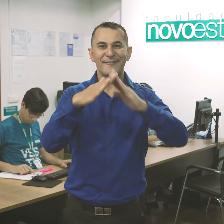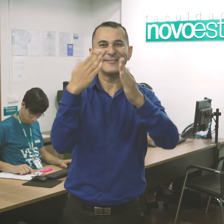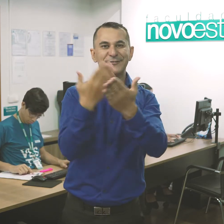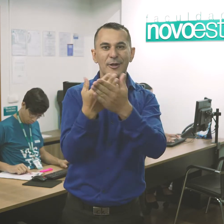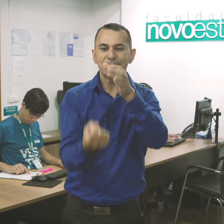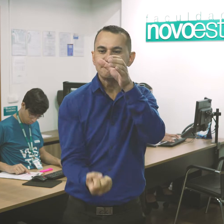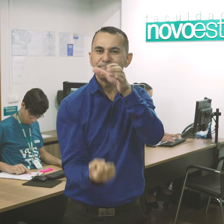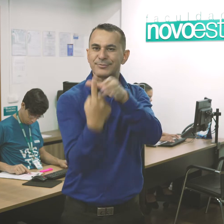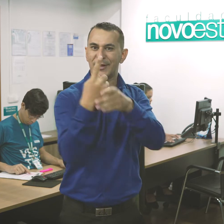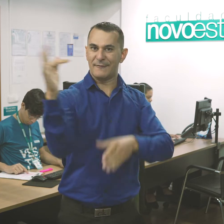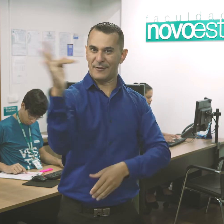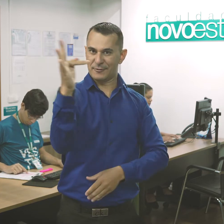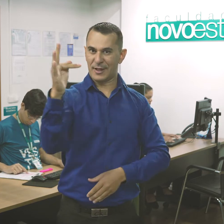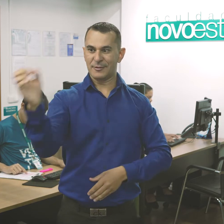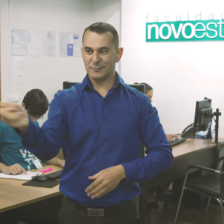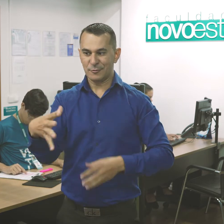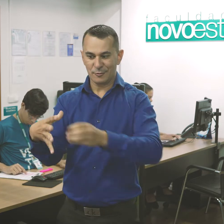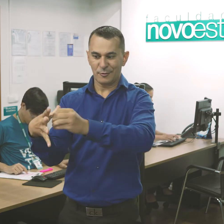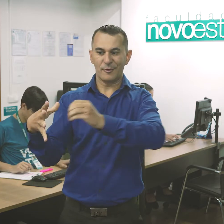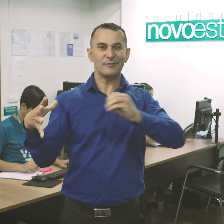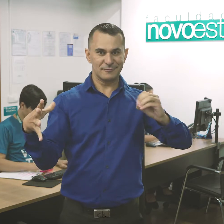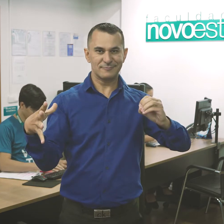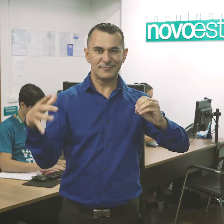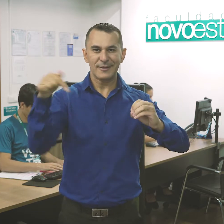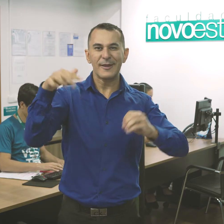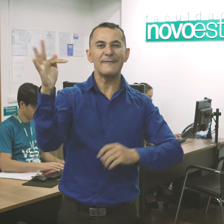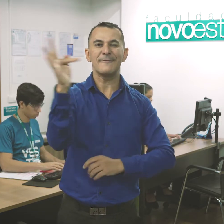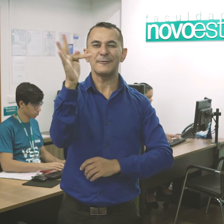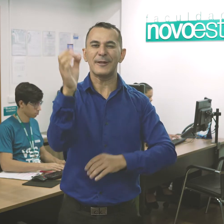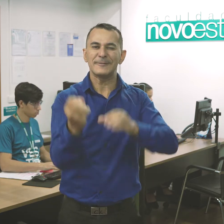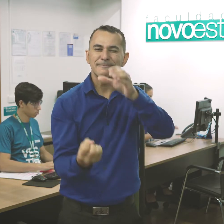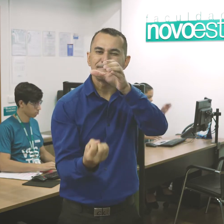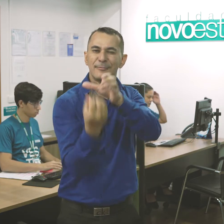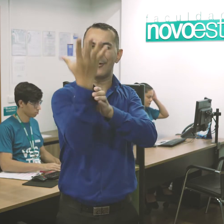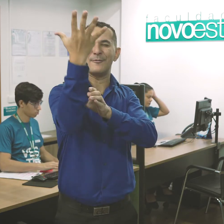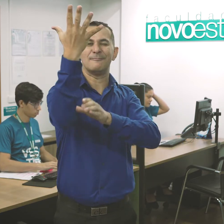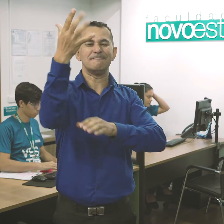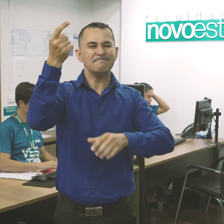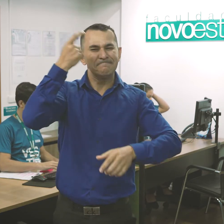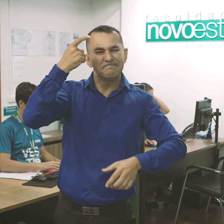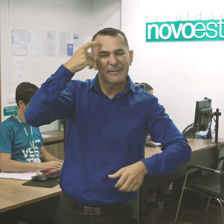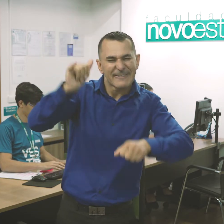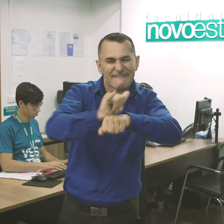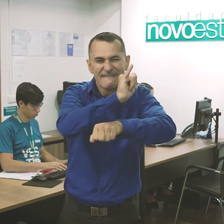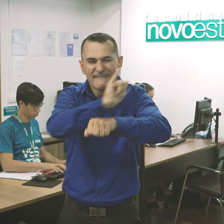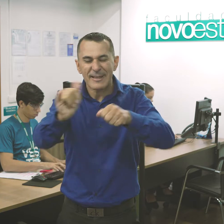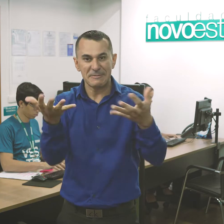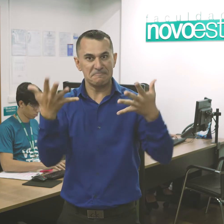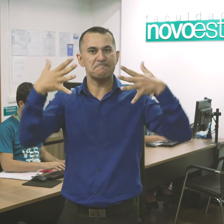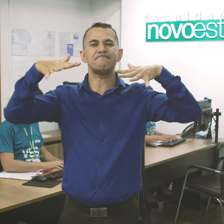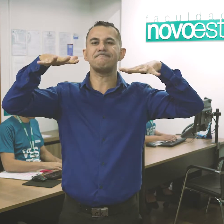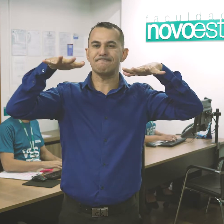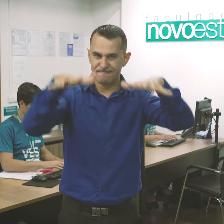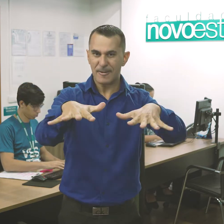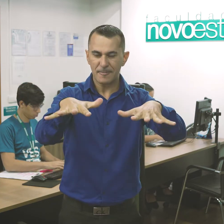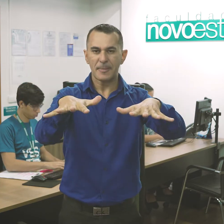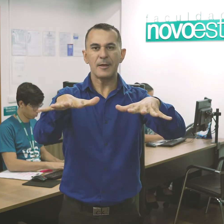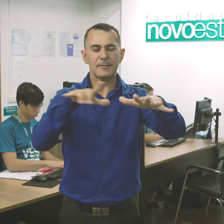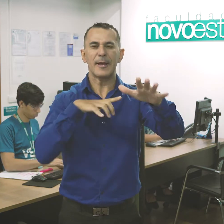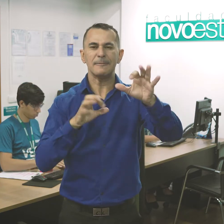Faculdade Novo Oeste, uma faculdade inovadora que pensa na inclusão e que vem com uma proposta